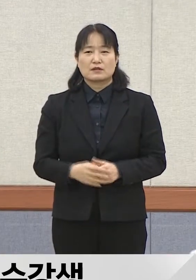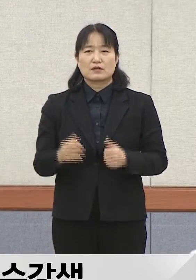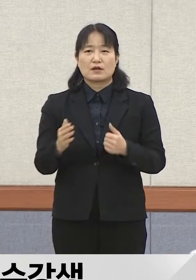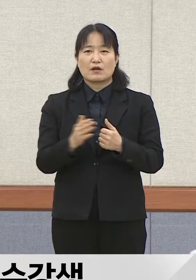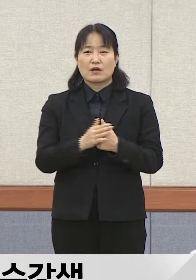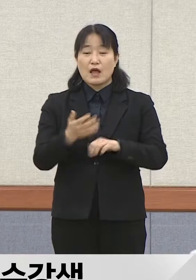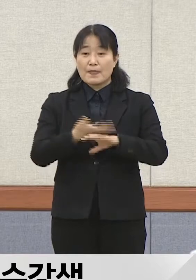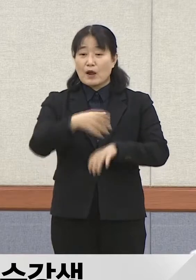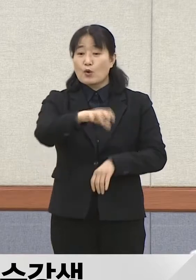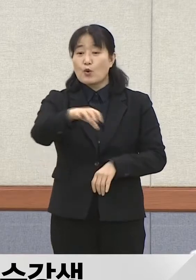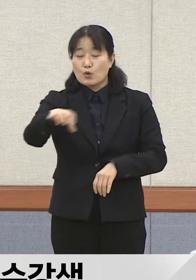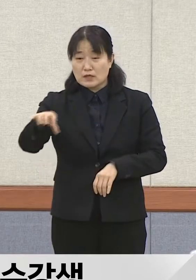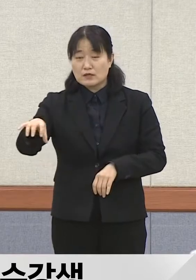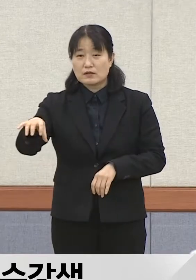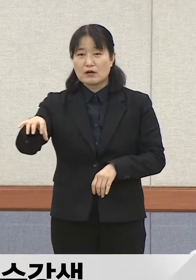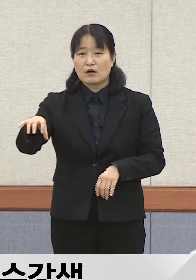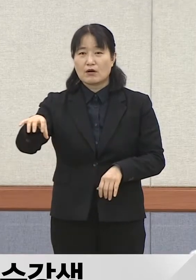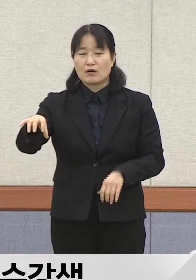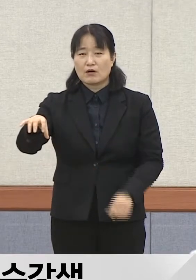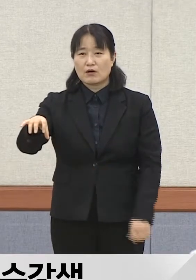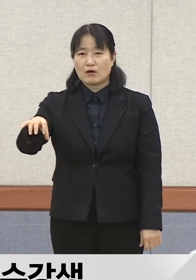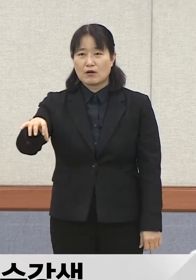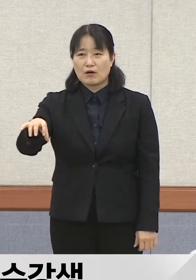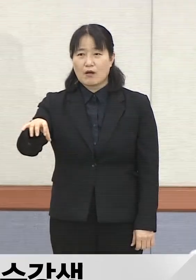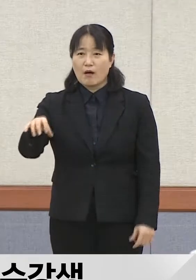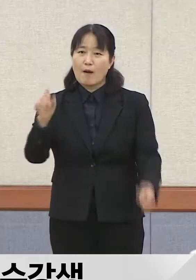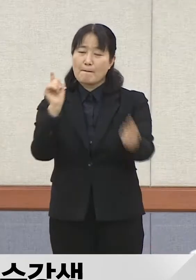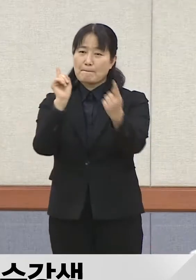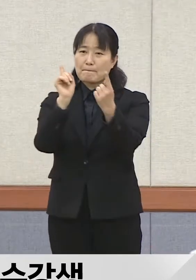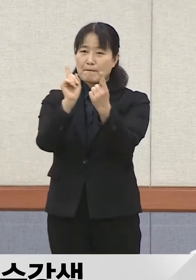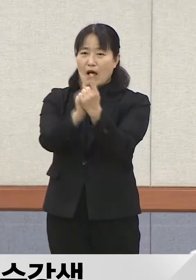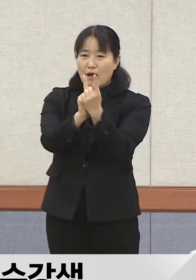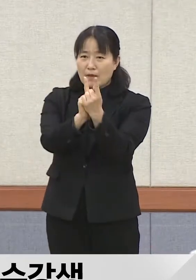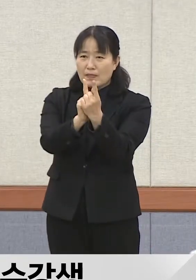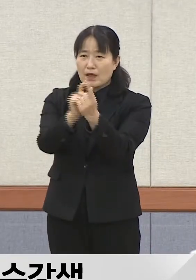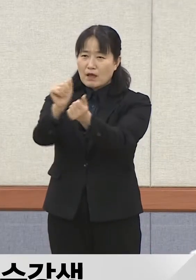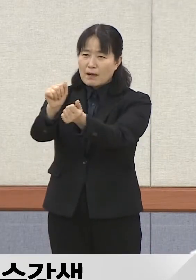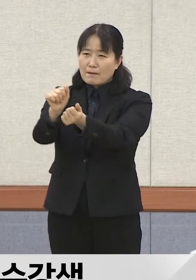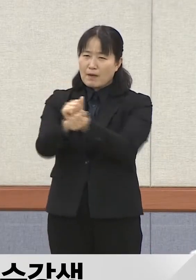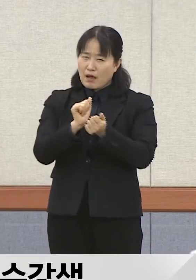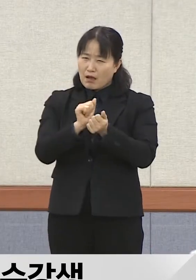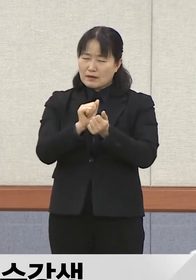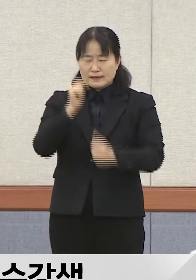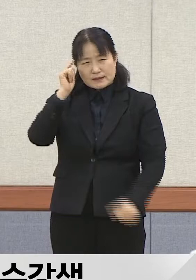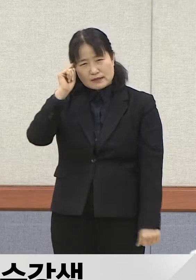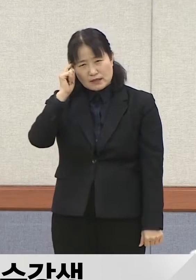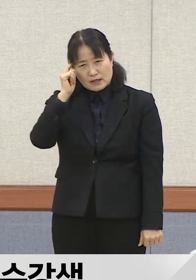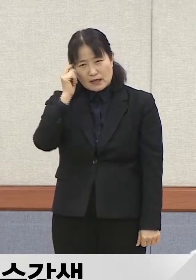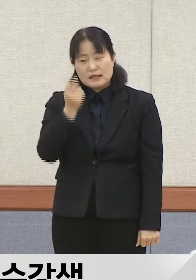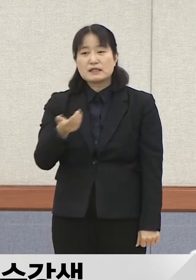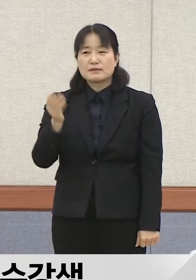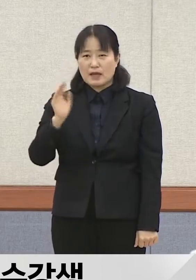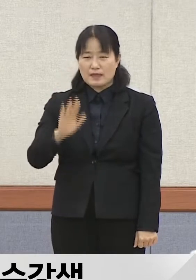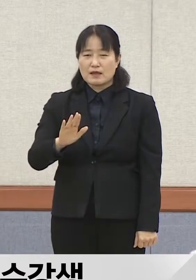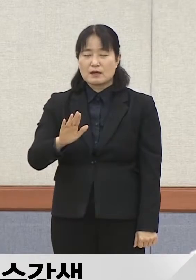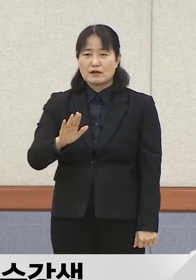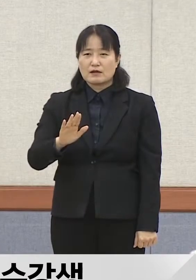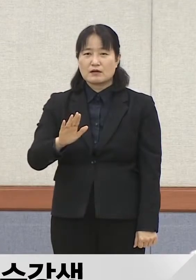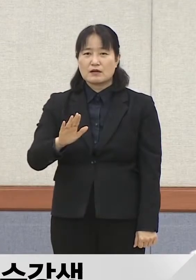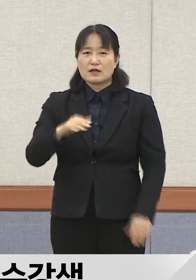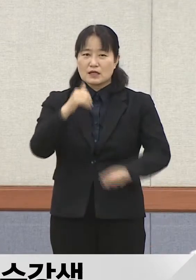타지에서 접촉을 해서 감염이 된 것으로 했지만 CT값이라든가